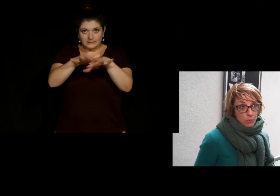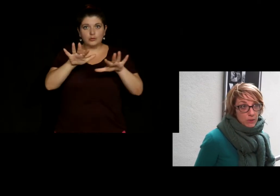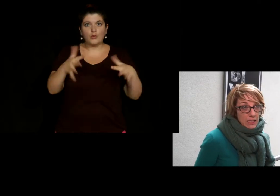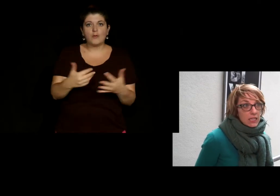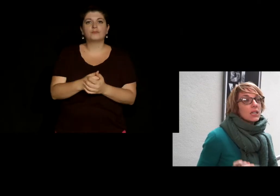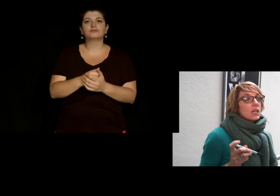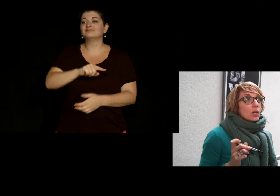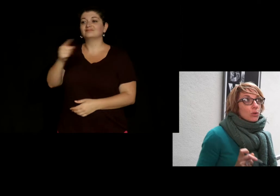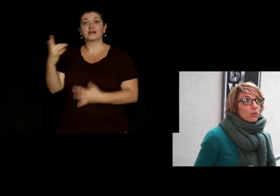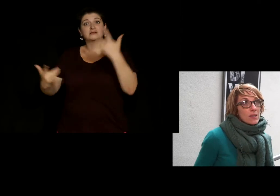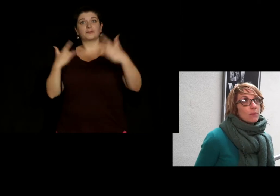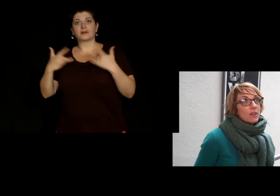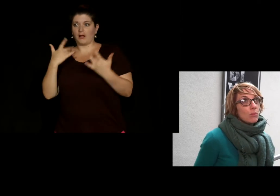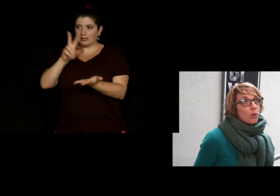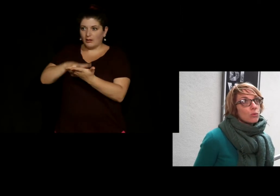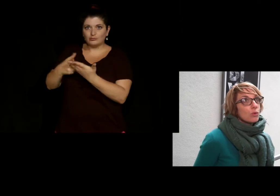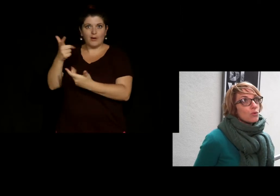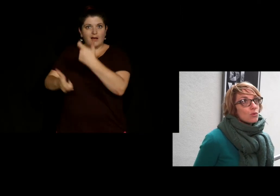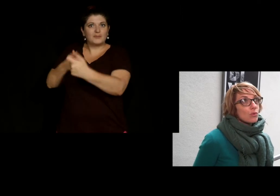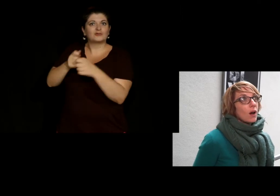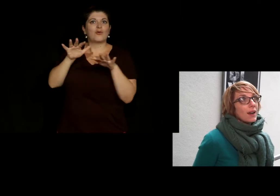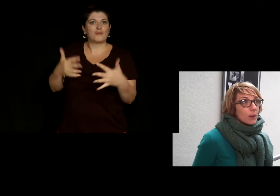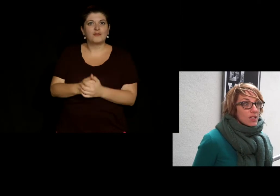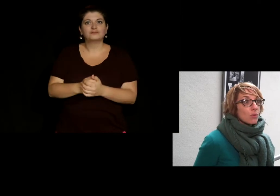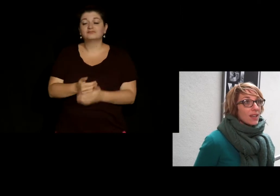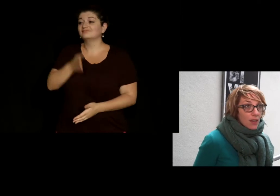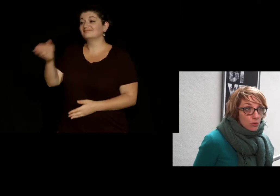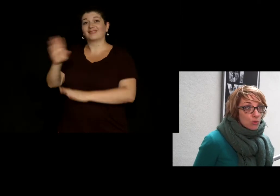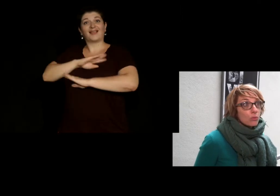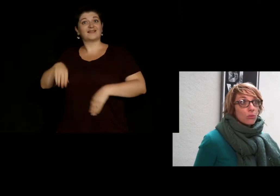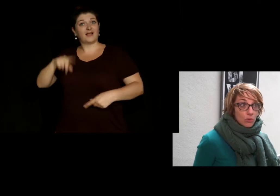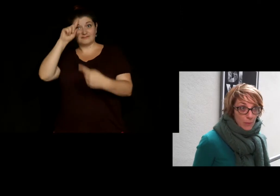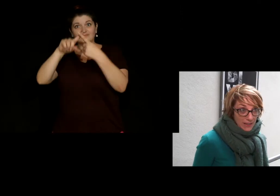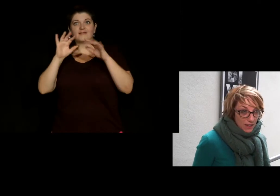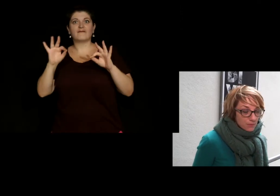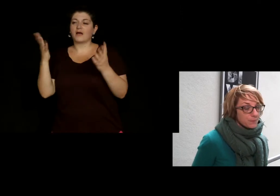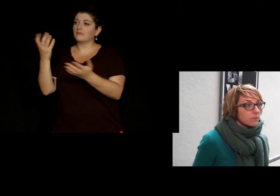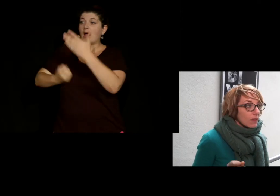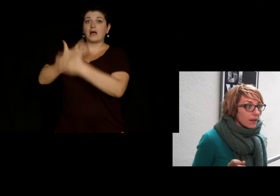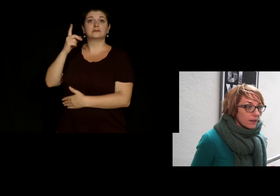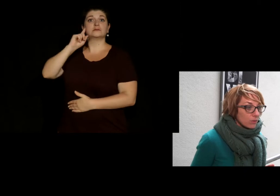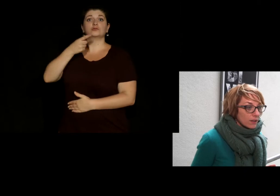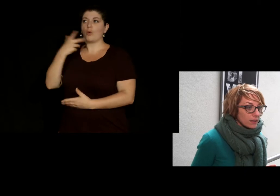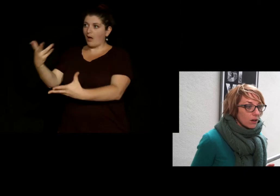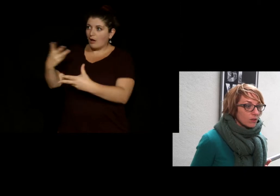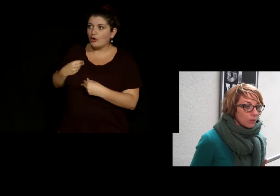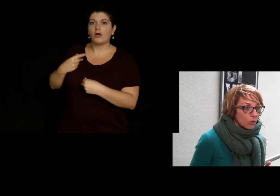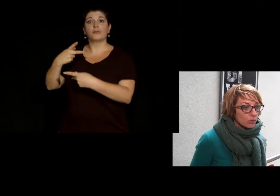publics une troisième table ronde sur l'adaptation et la traduction de spectacles et une dernière table ronde